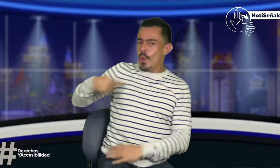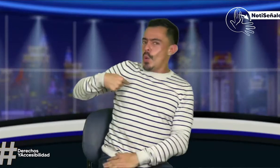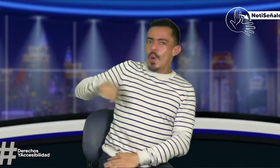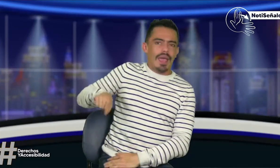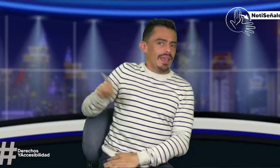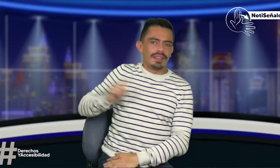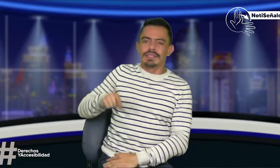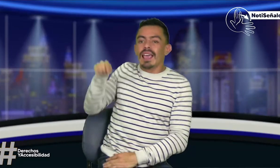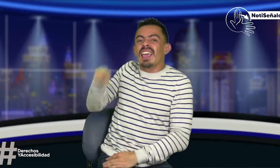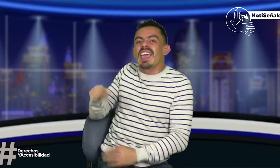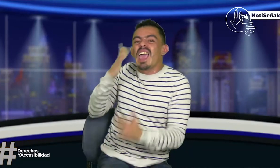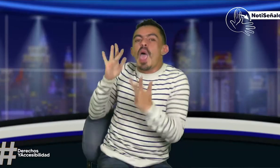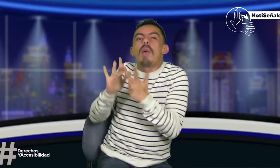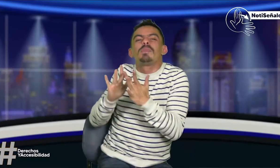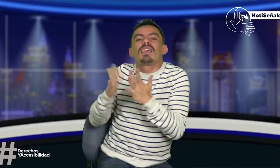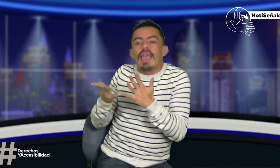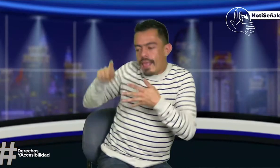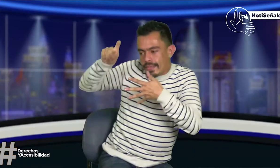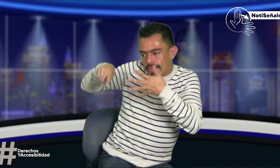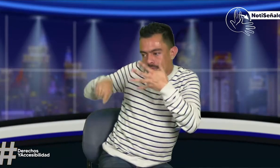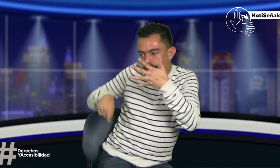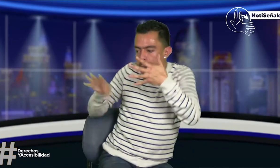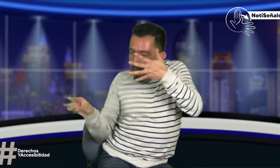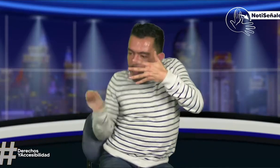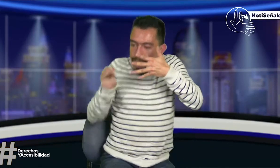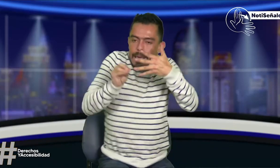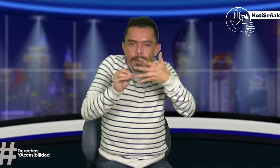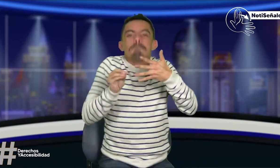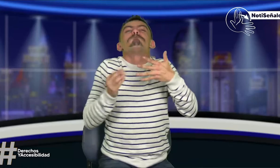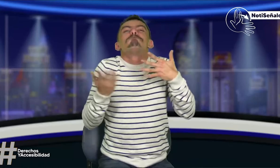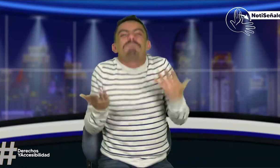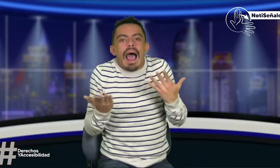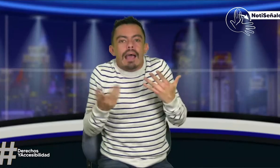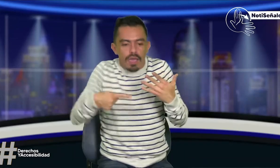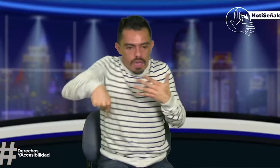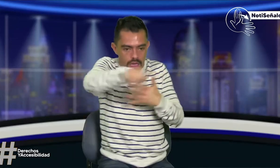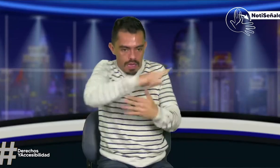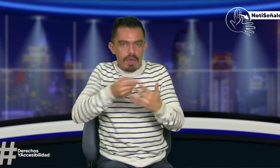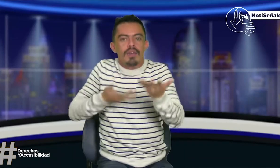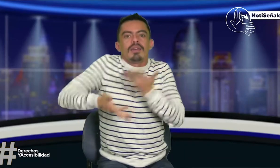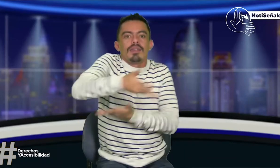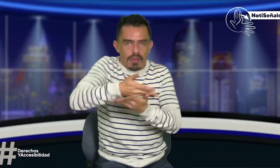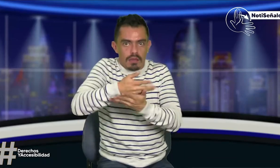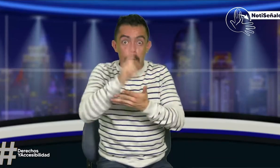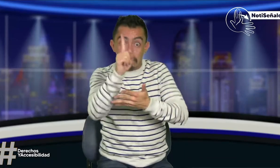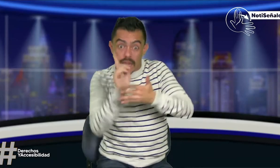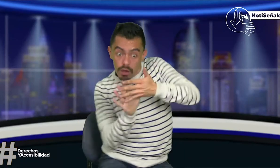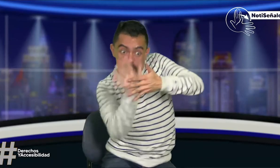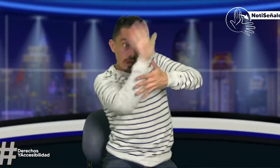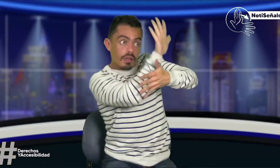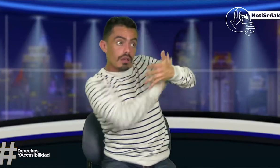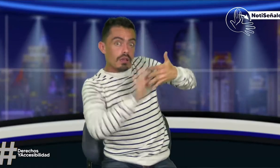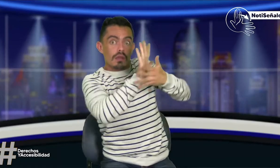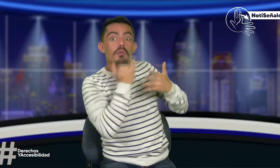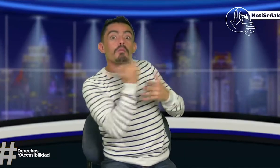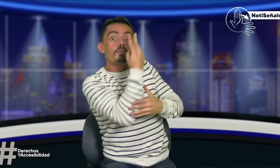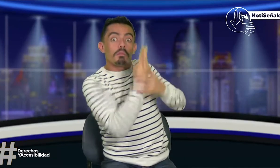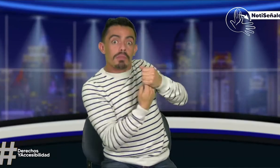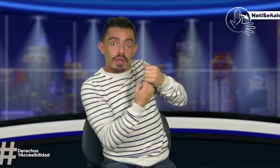está compleja. No, eso no es una educación bilingüe. Hay ciertos puntos que se deben agregar para que nosotros no podamos